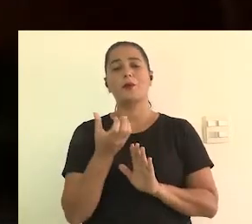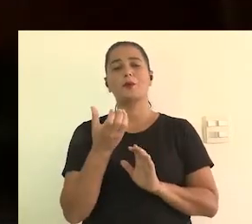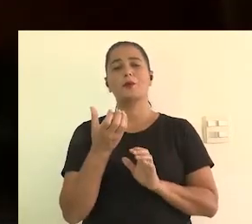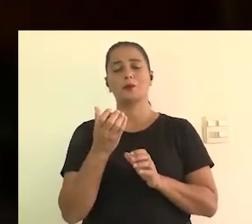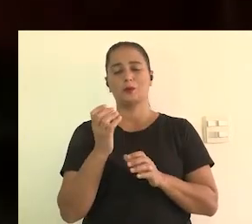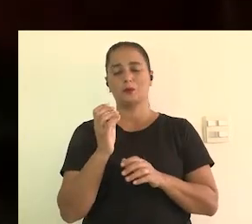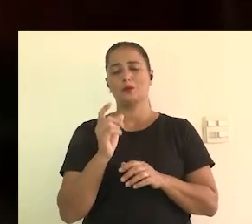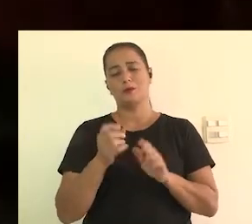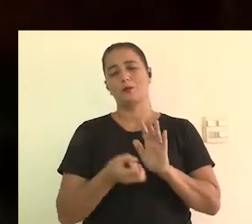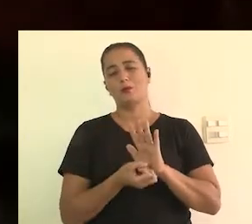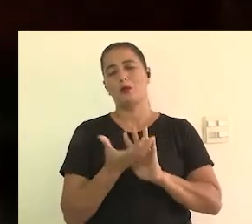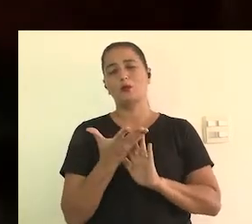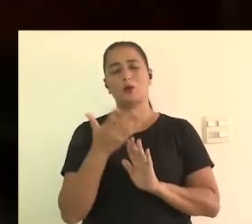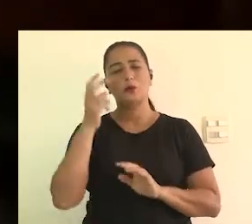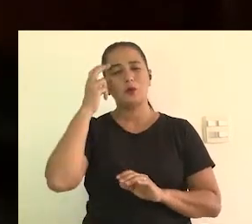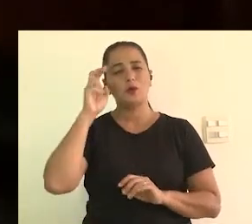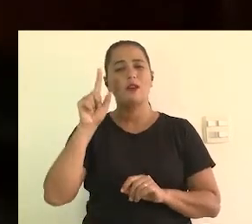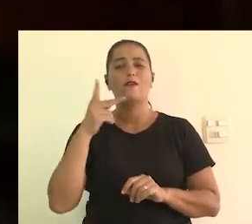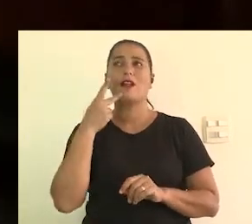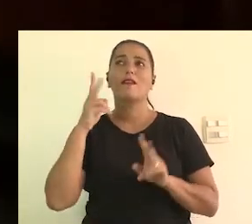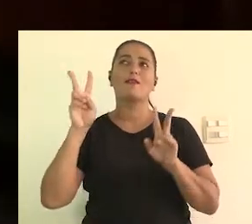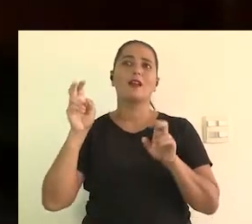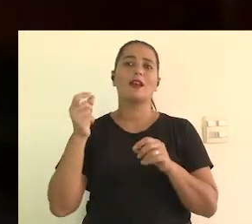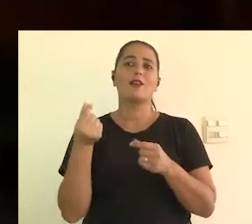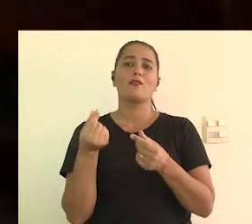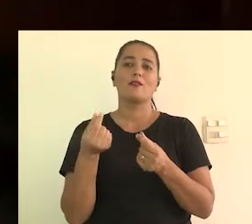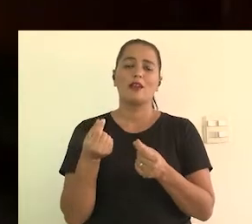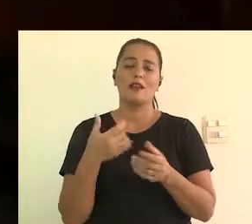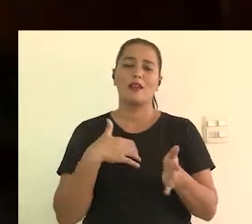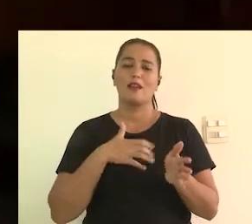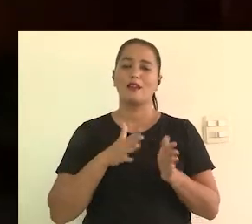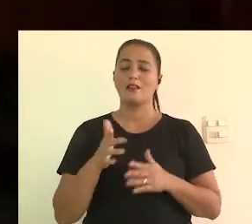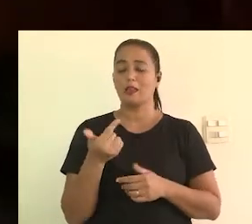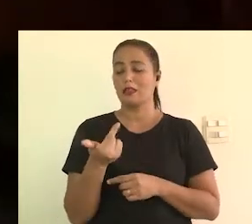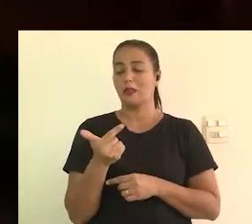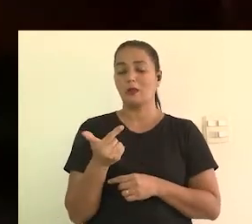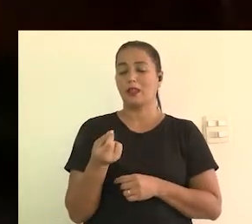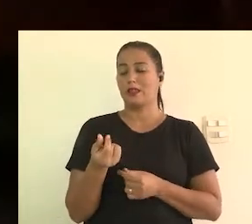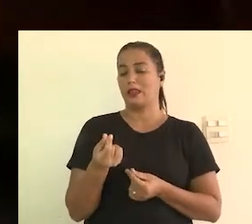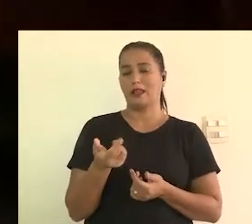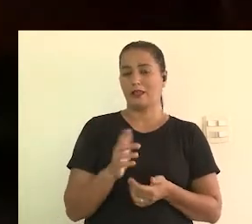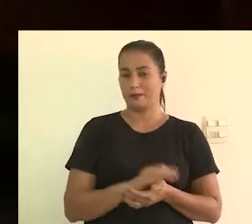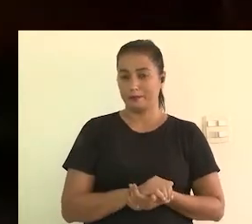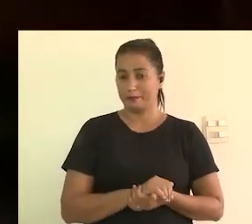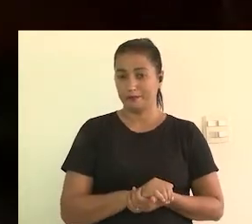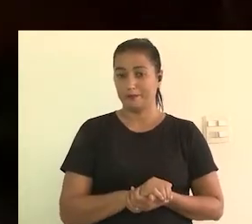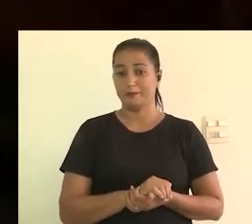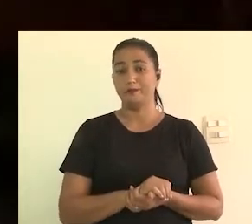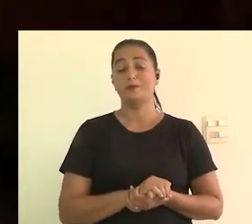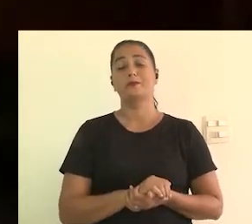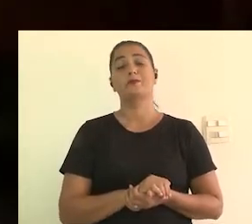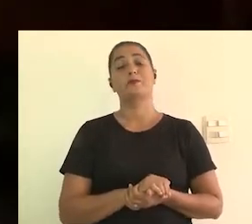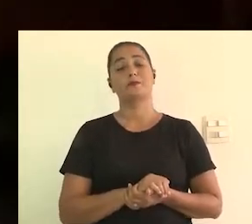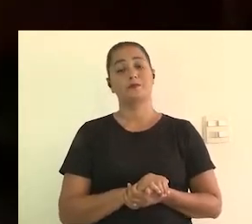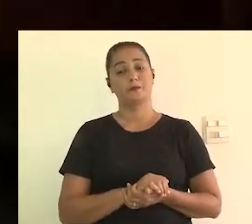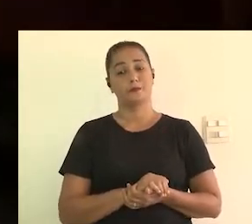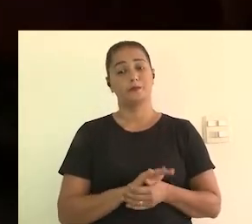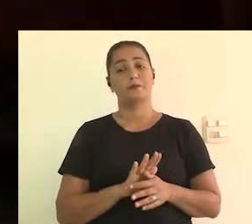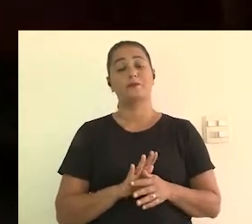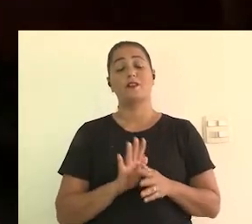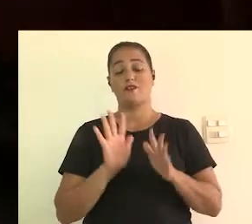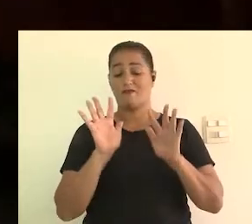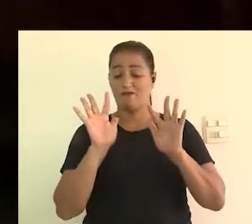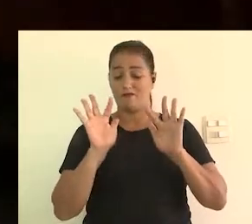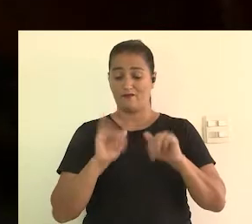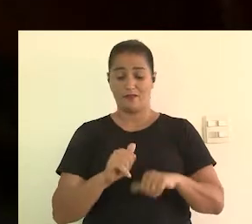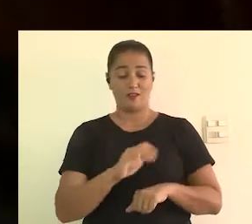acessibilidade, porque antes os produtores falavam muito, foi na época que entrava o custo da acessibilidade e aí se dizia que